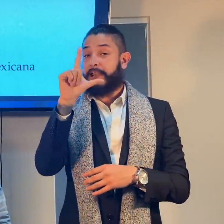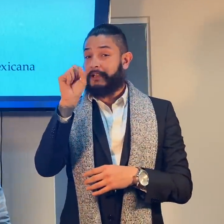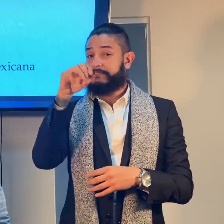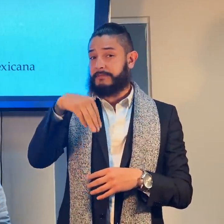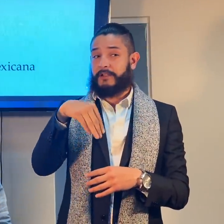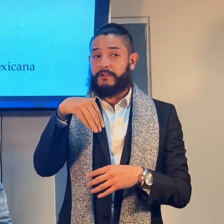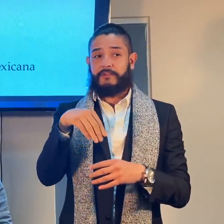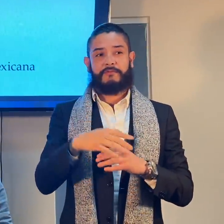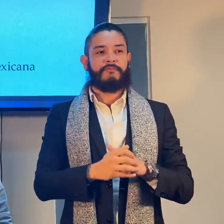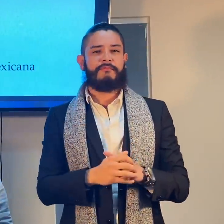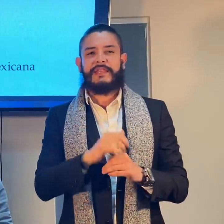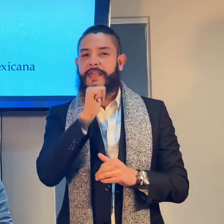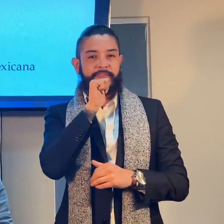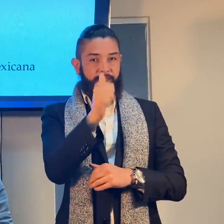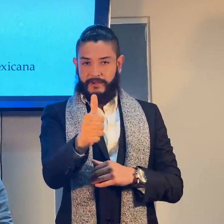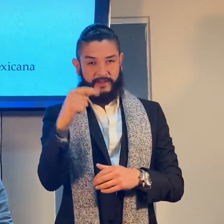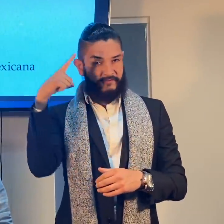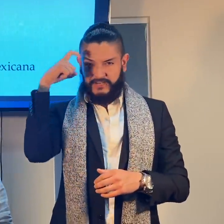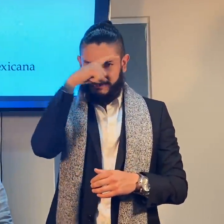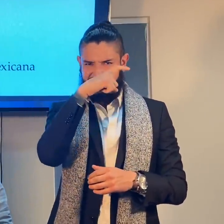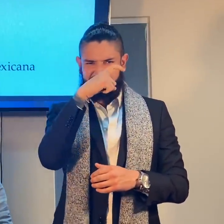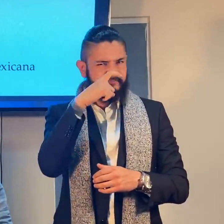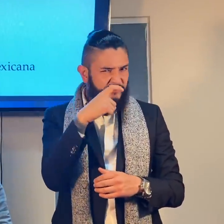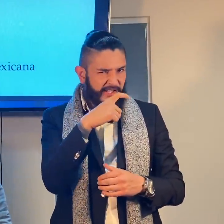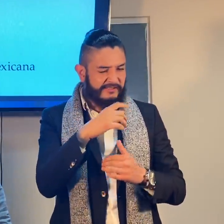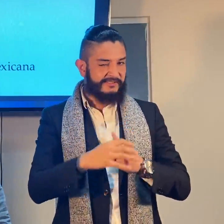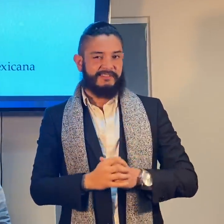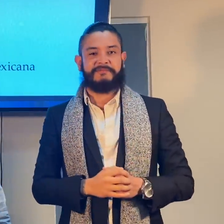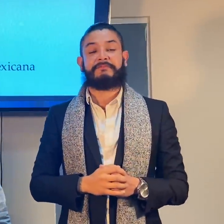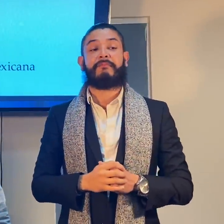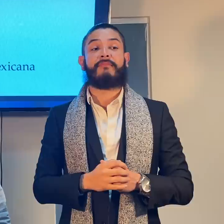aprender? El SM es fácil, difícil, no.